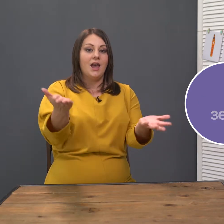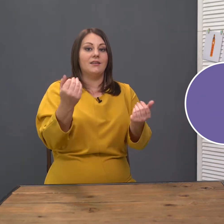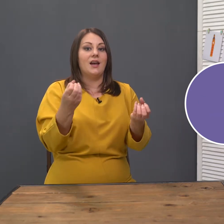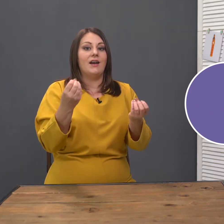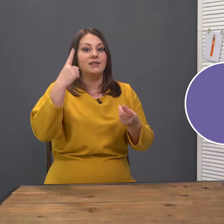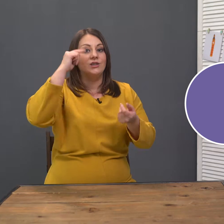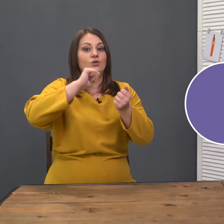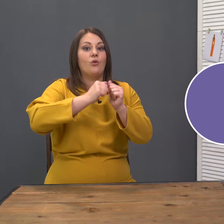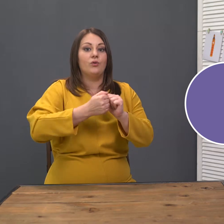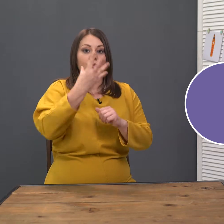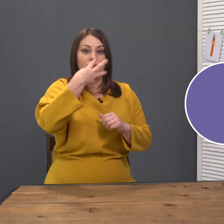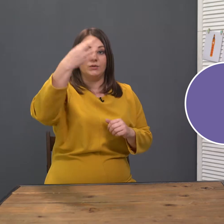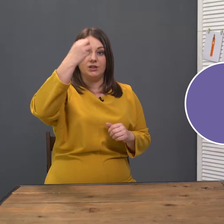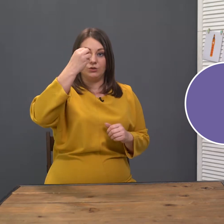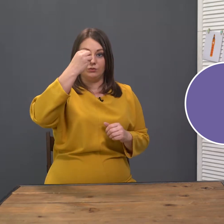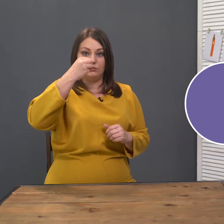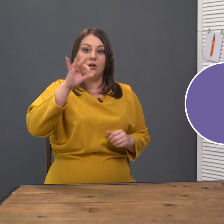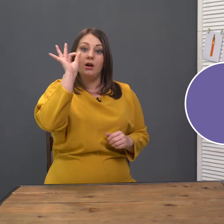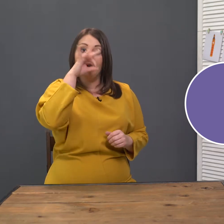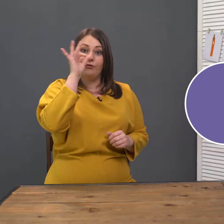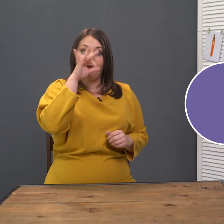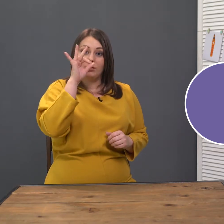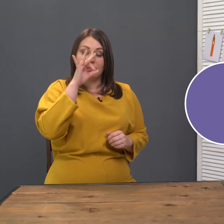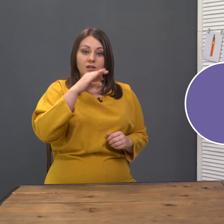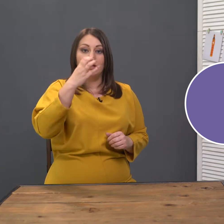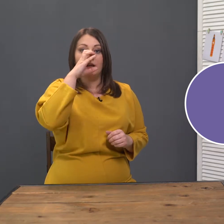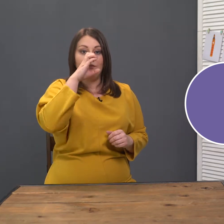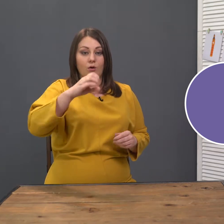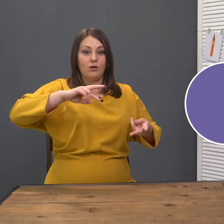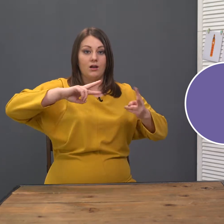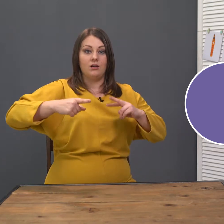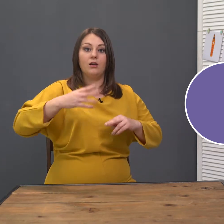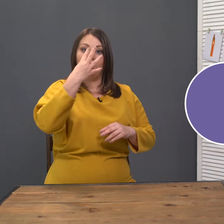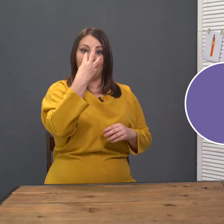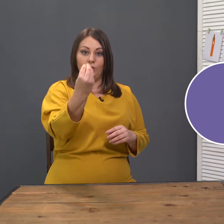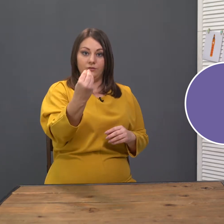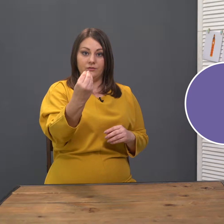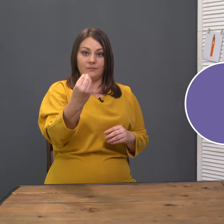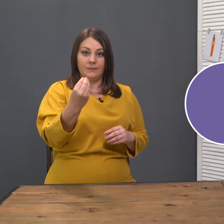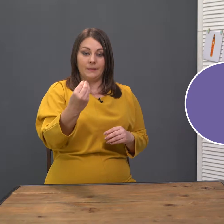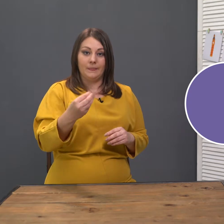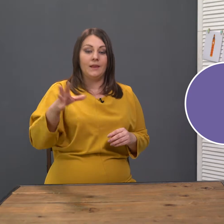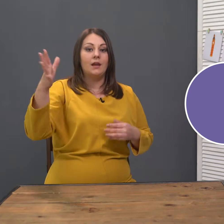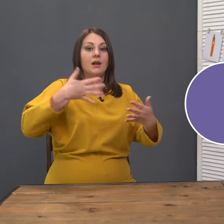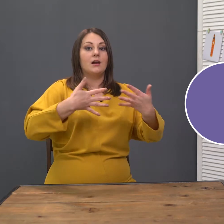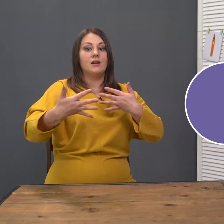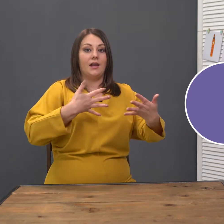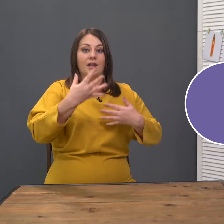Давайте еще выучим лису. Фокс. И волка. Вулф. Грей.